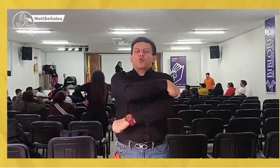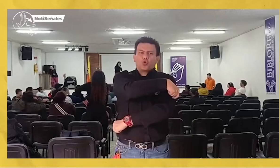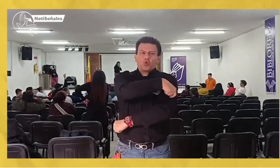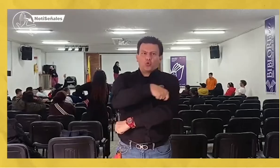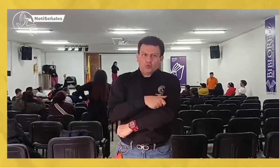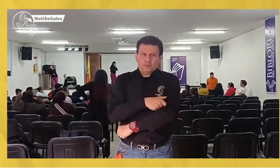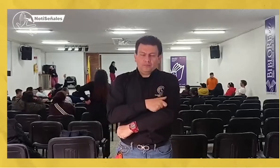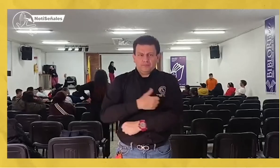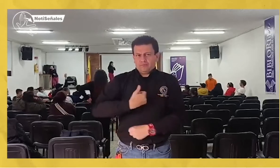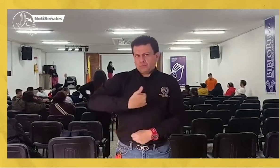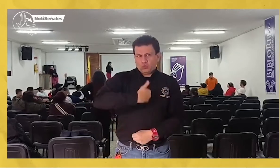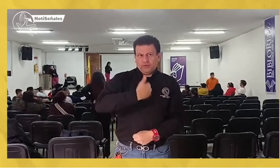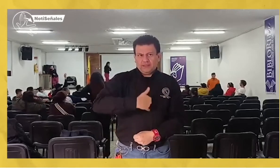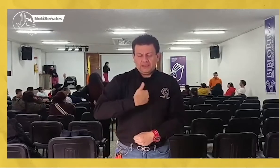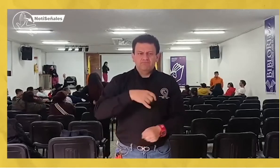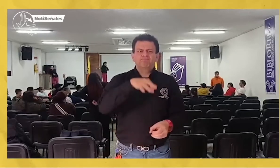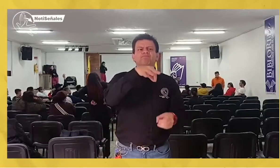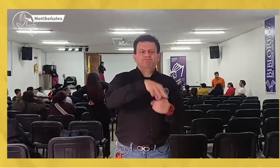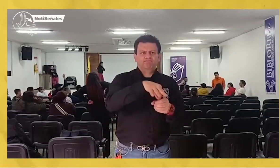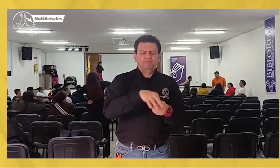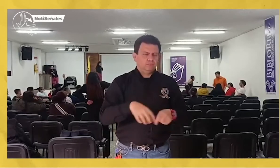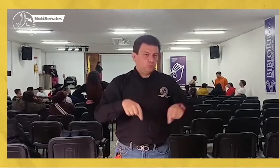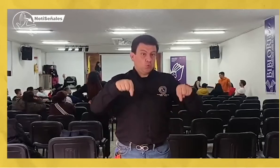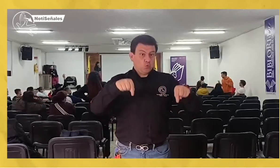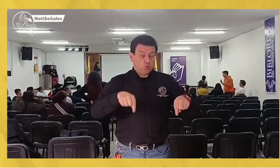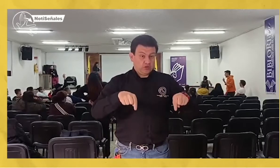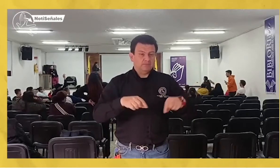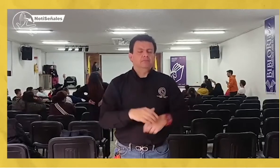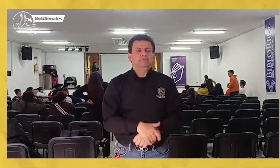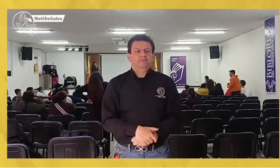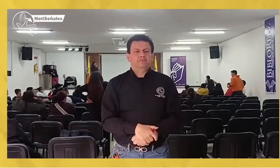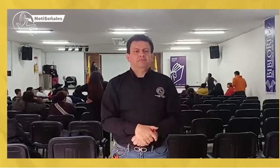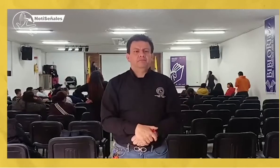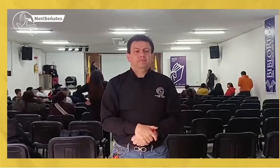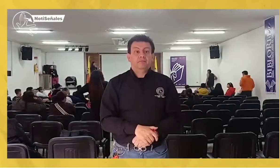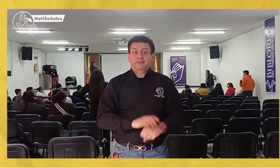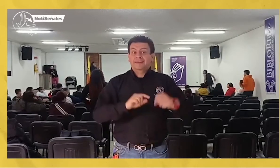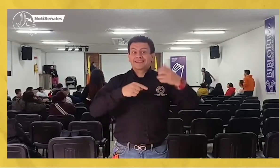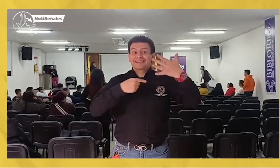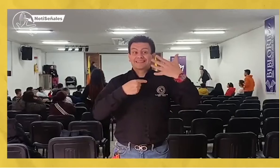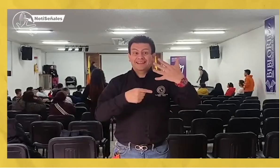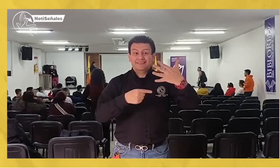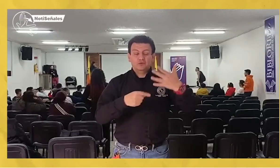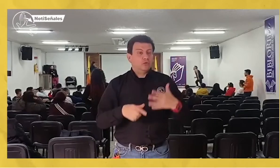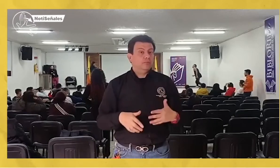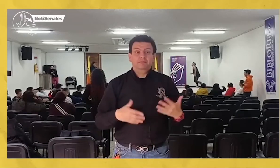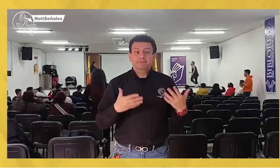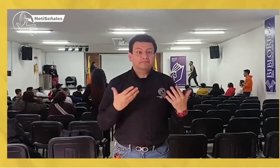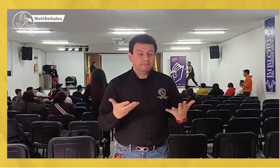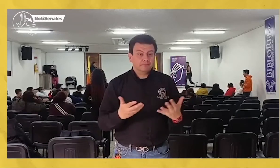de jóvenes. Realizaremos la votación el día de hoy. En el sexto punto